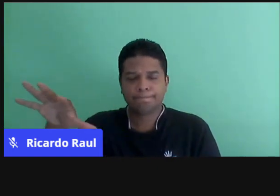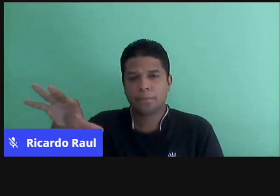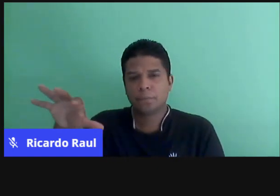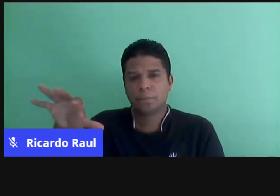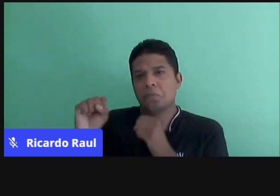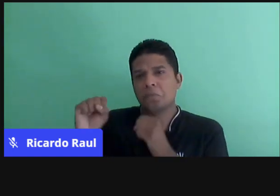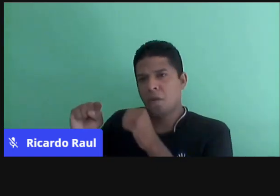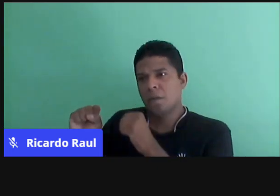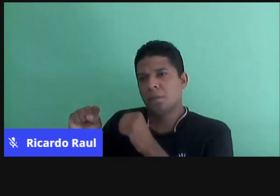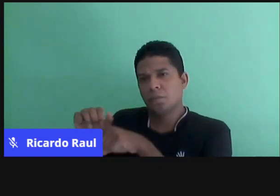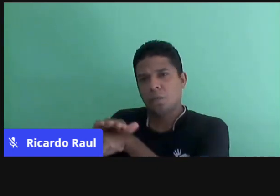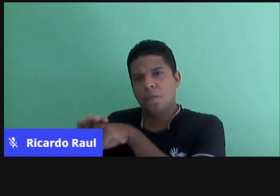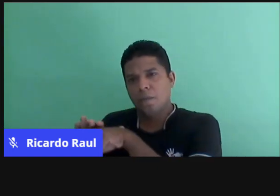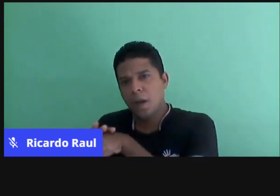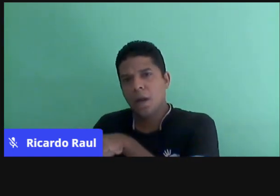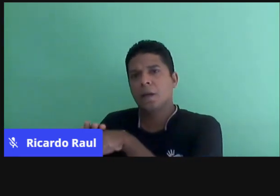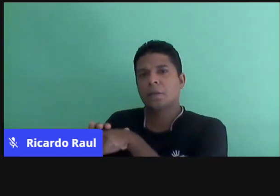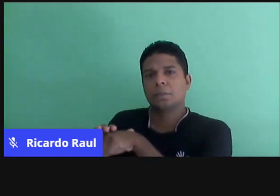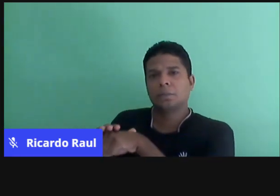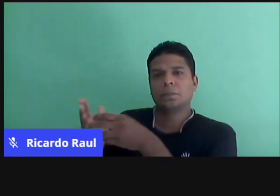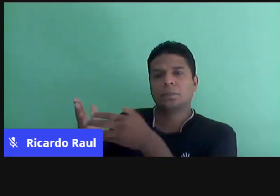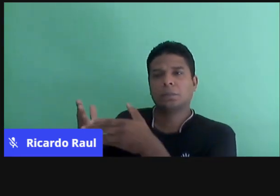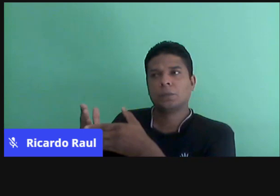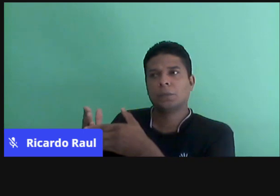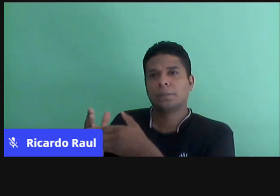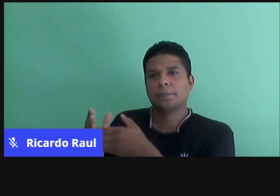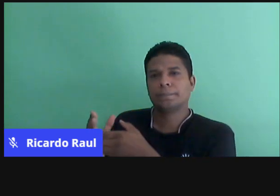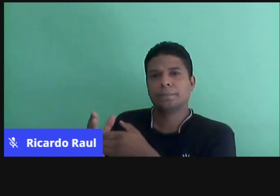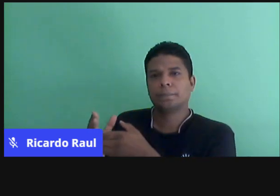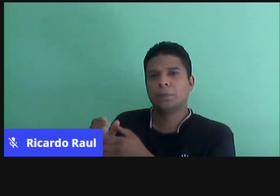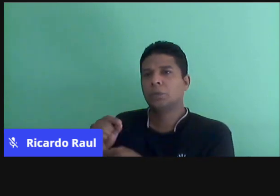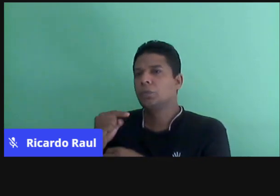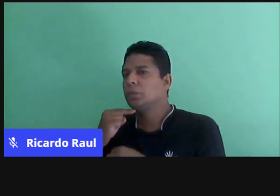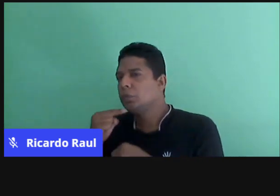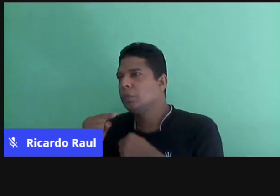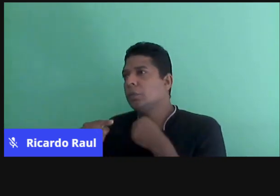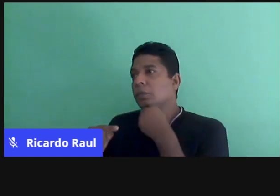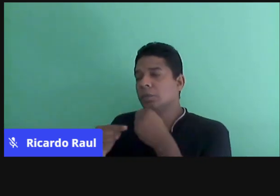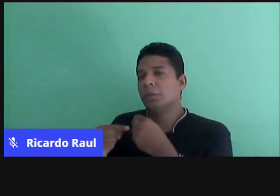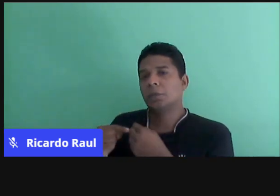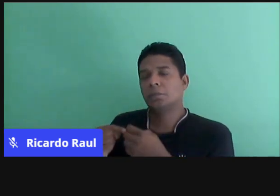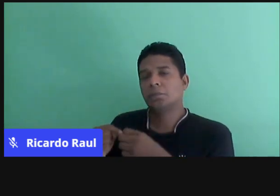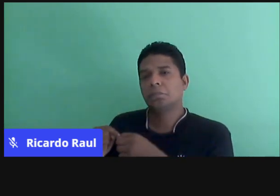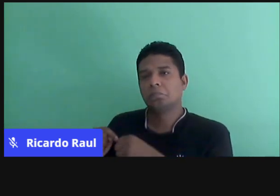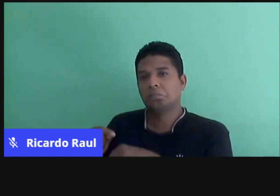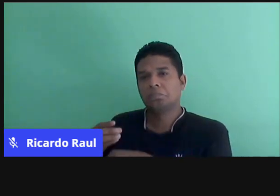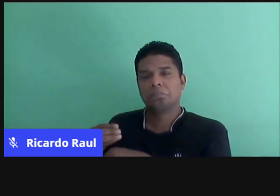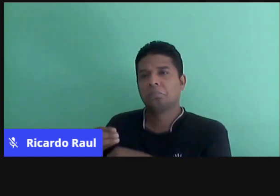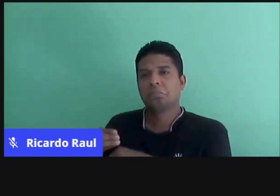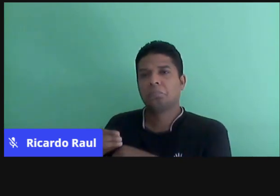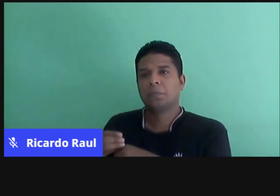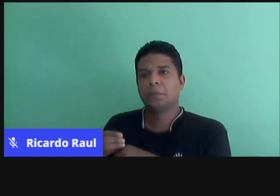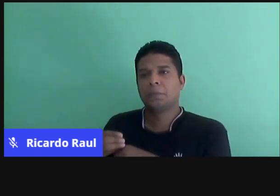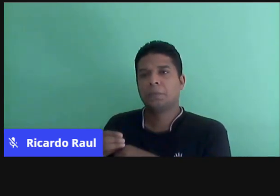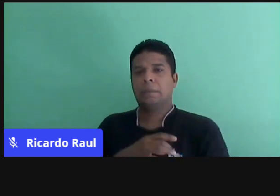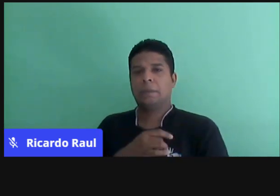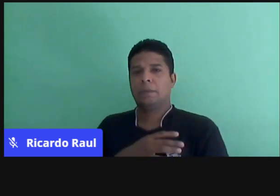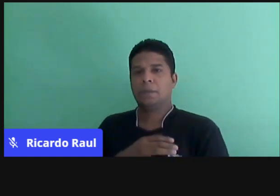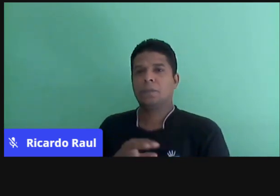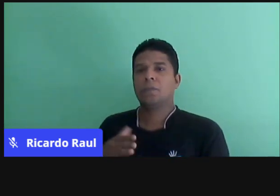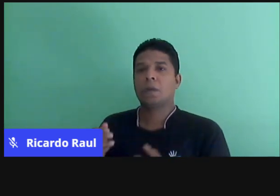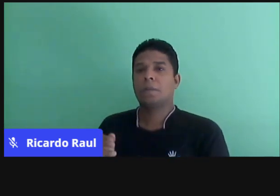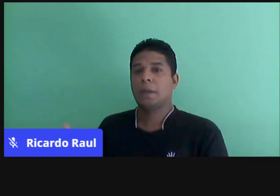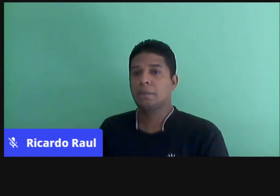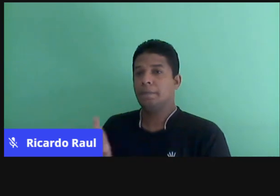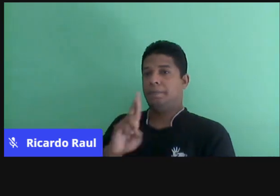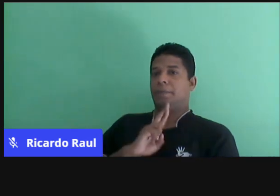pode se expressar, onde ele pode colocar as suas dúvidas sem medo, sem receio, do tipo de resposta